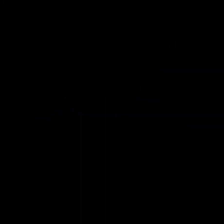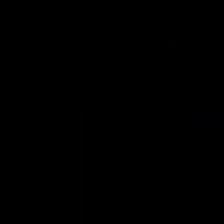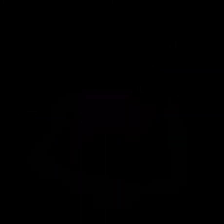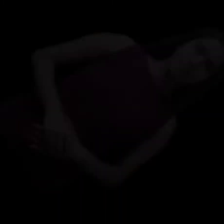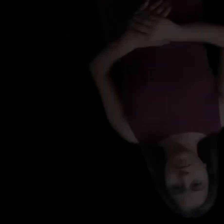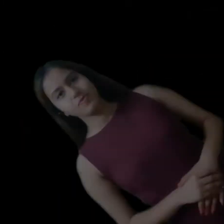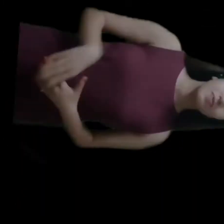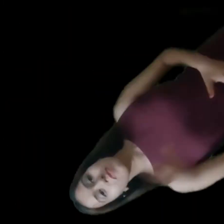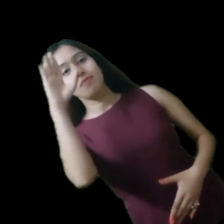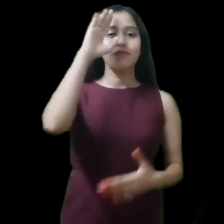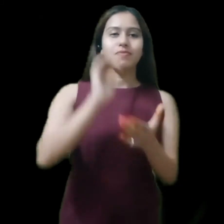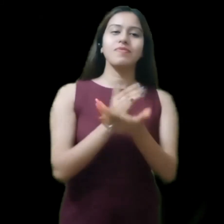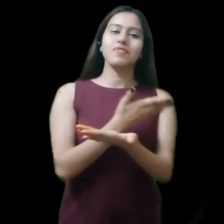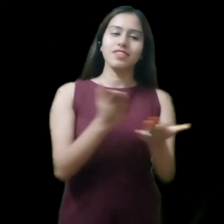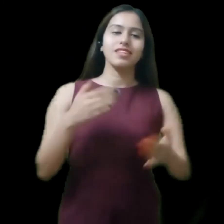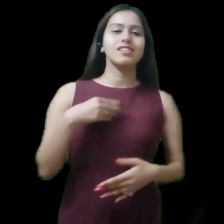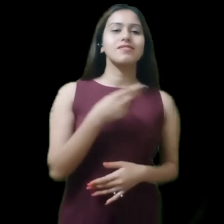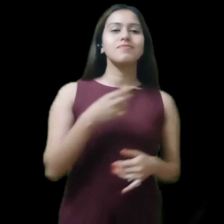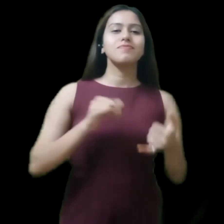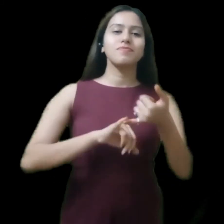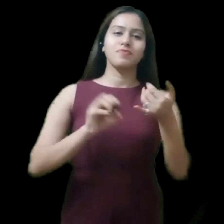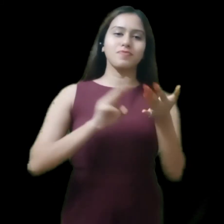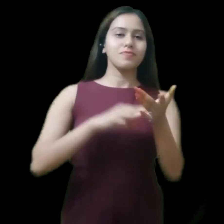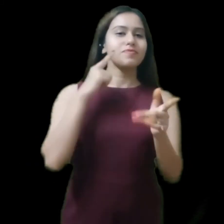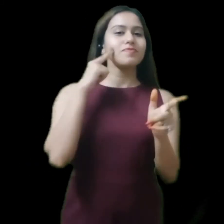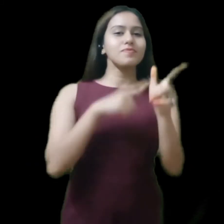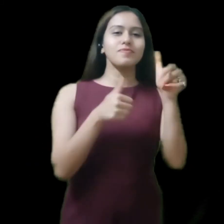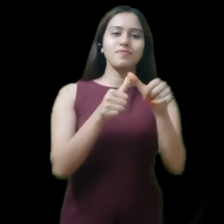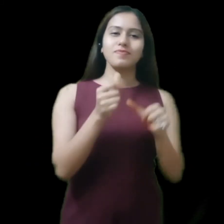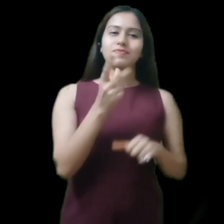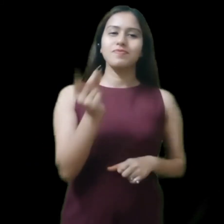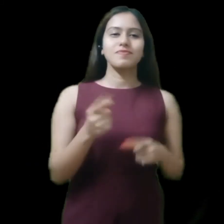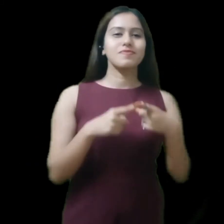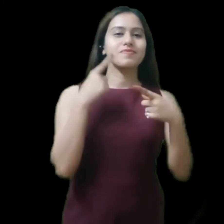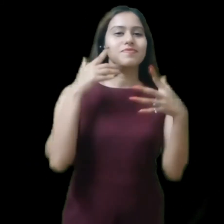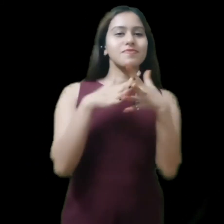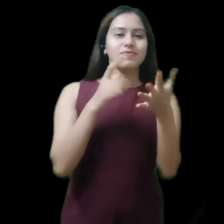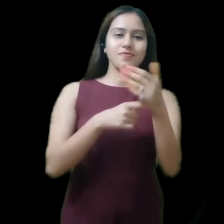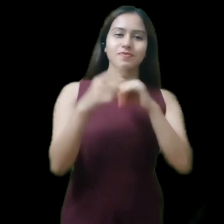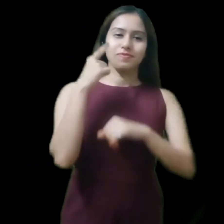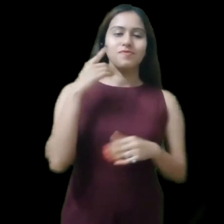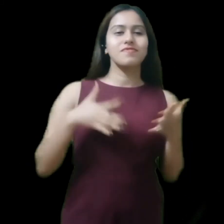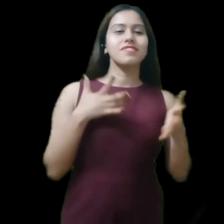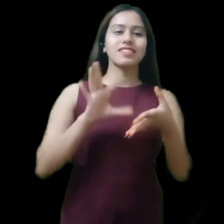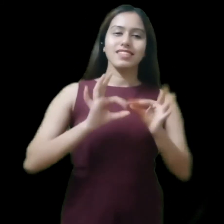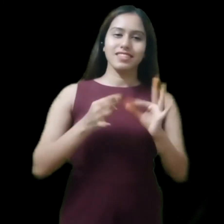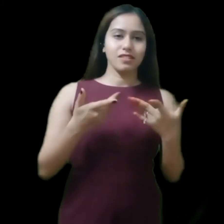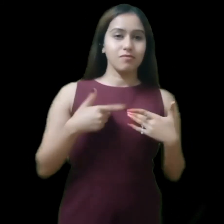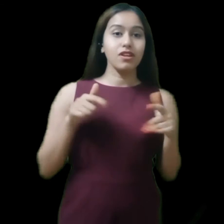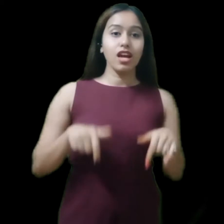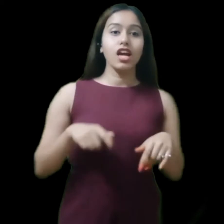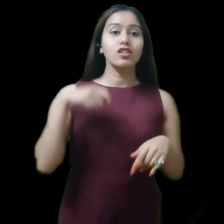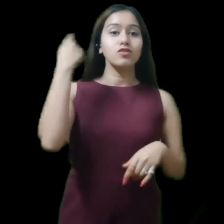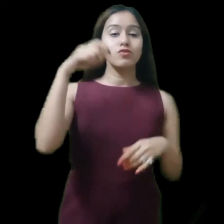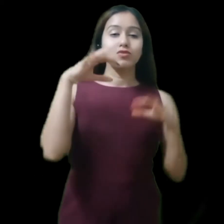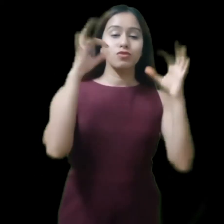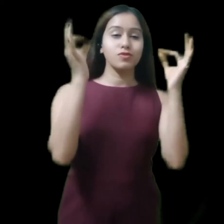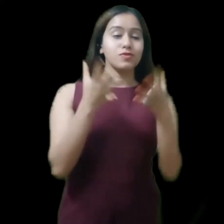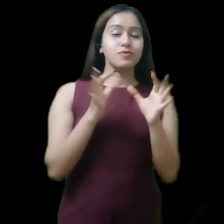हेलो दोस्तों मेरे नाम है सौमय तिवारी मैं साइन लाइंगवज इंटब्रेटर हूँ आज की स्टोरी बहुत ही अच्छी है आज की स्टोरी हम यह देखेंगे कि अगर हमें